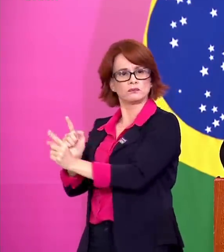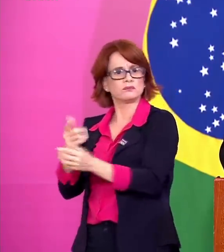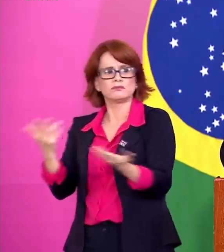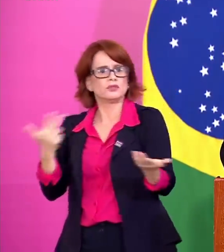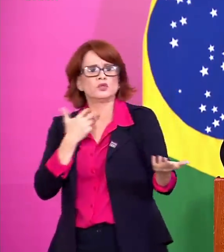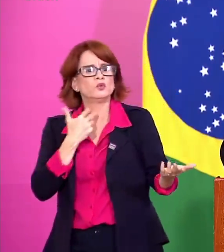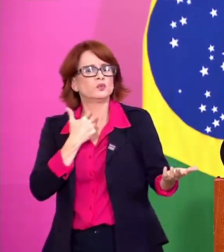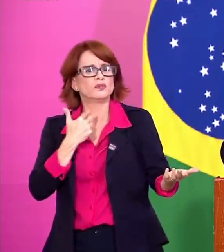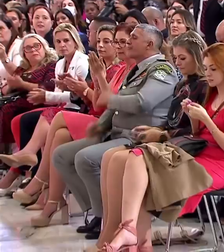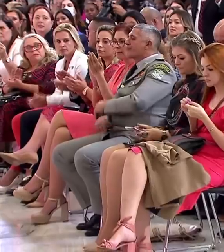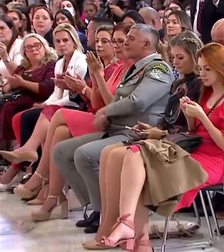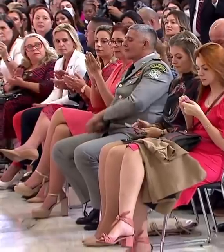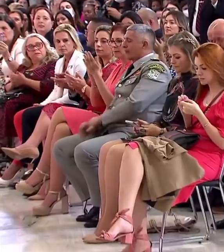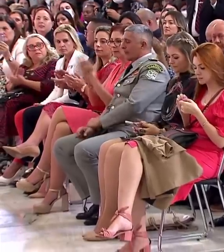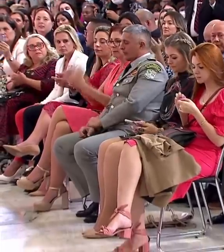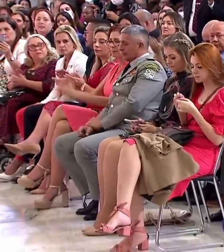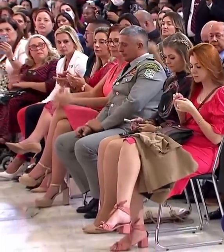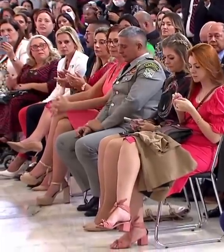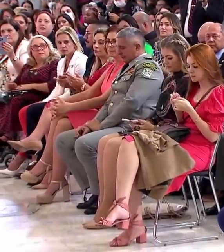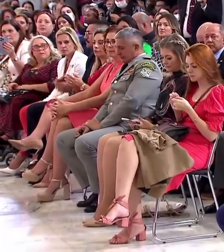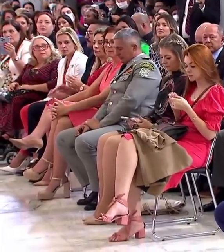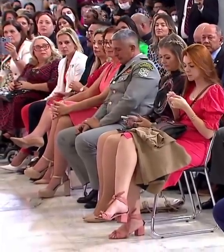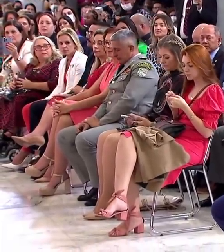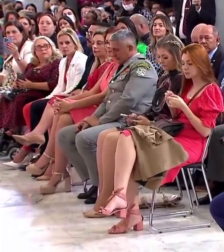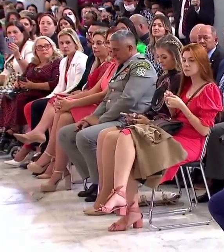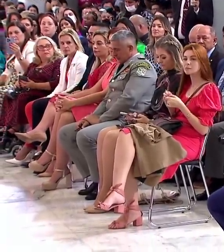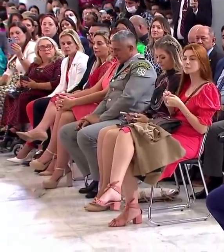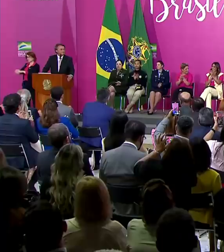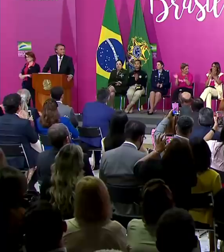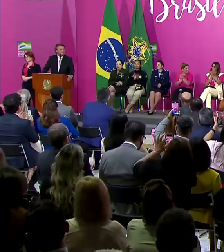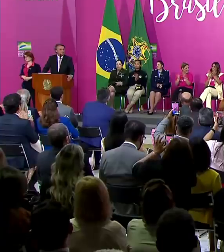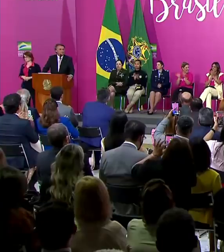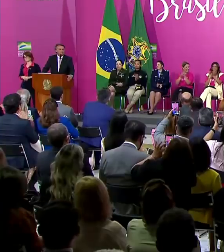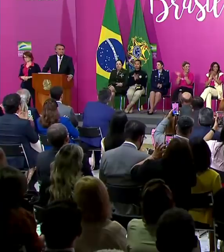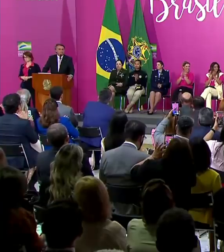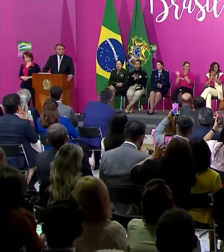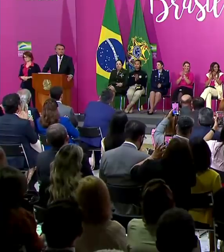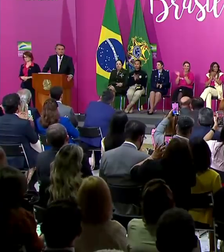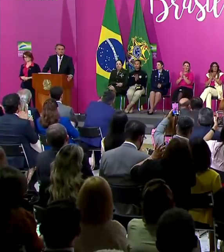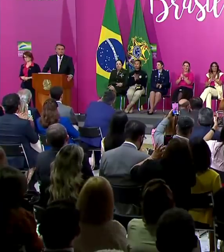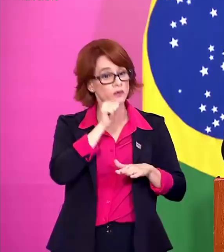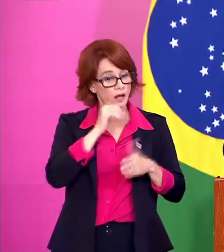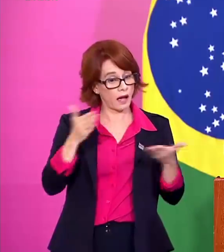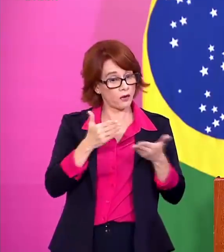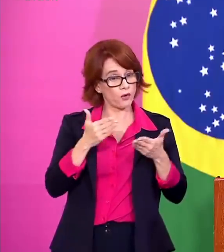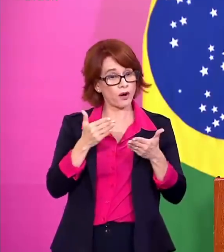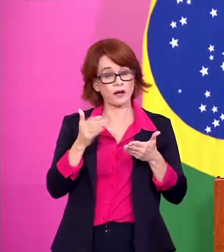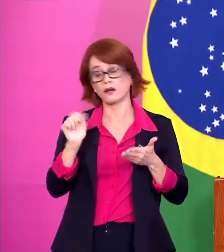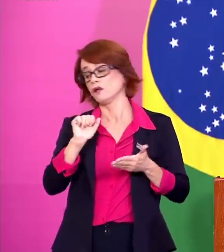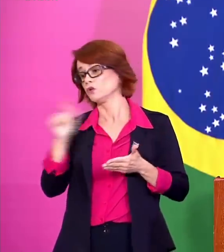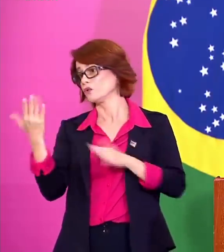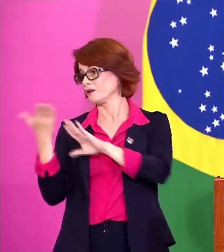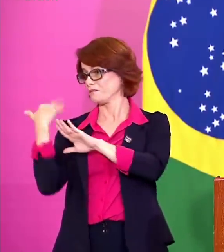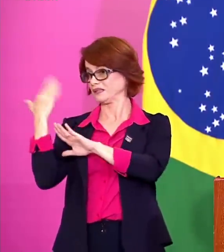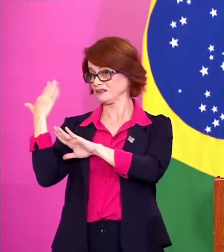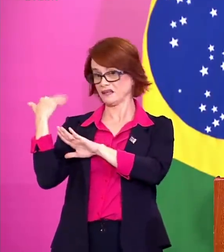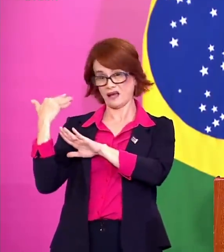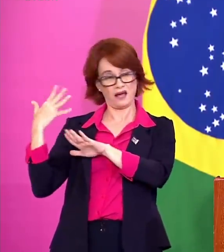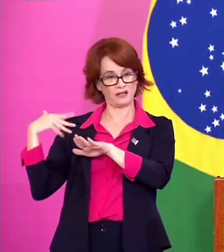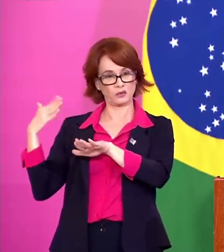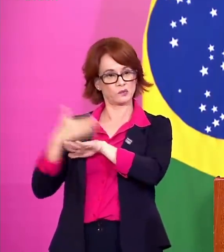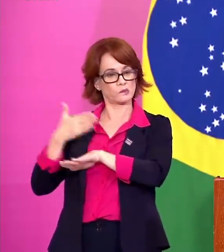sem ela. E disse que a gestão dele foi a que mais prendeu agressores de mulheres. Um aviso aos machões.